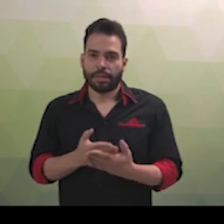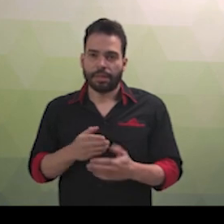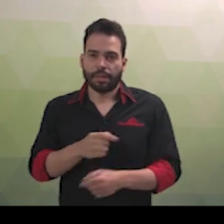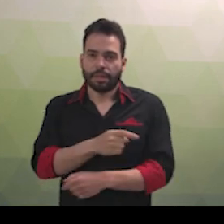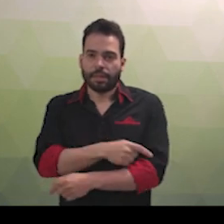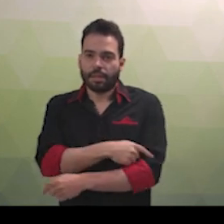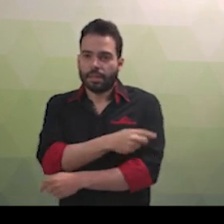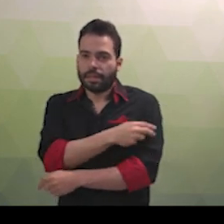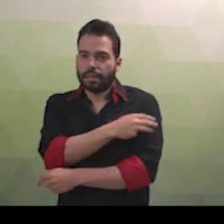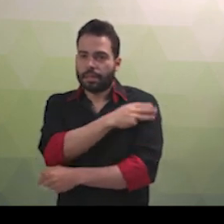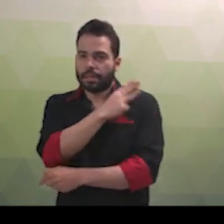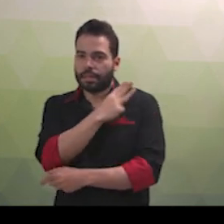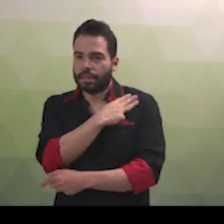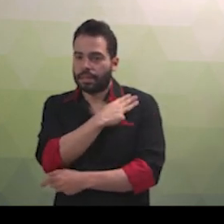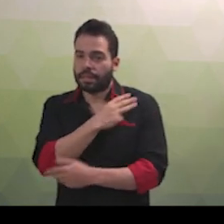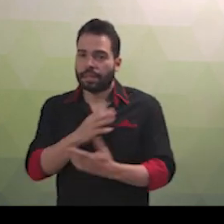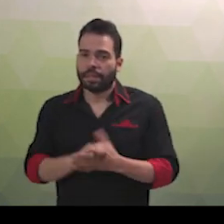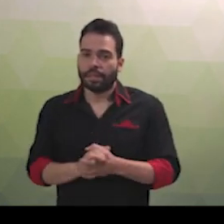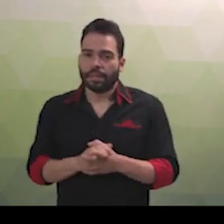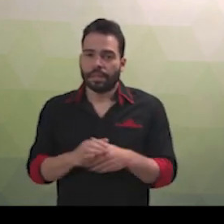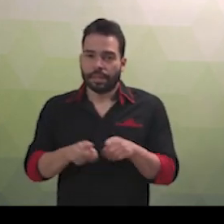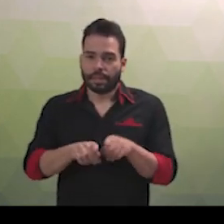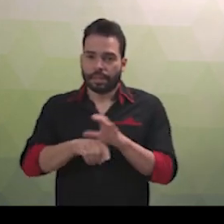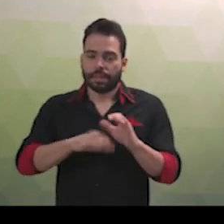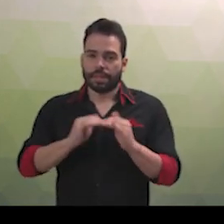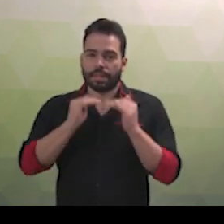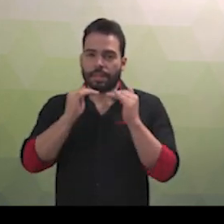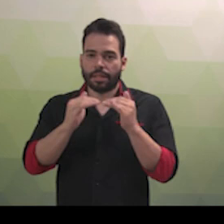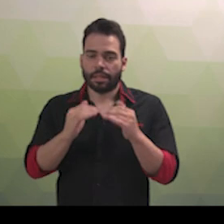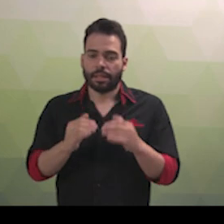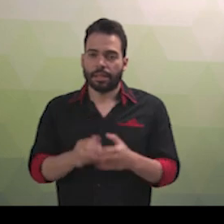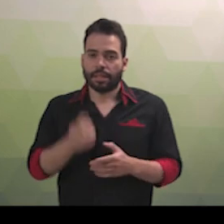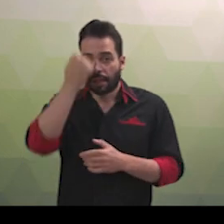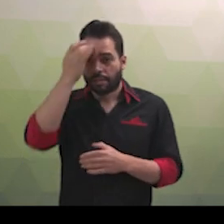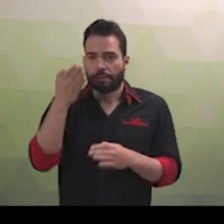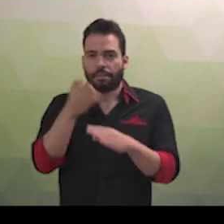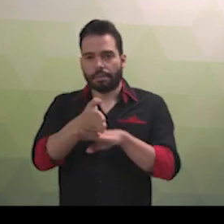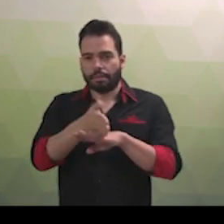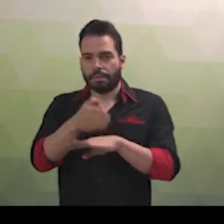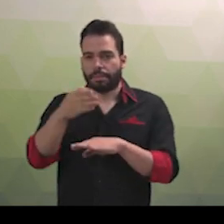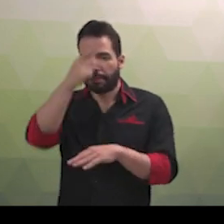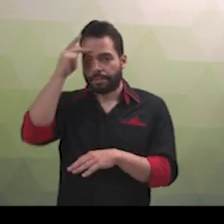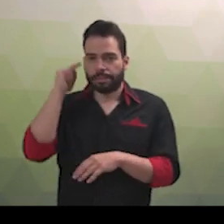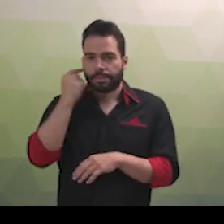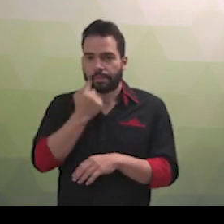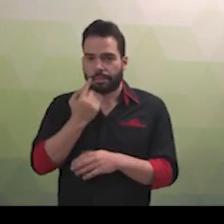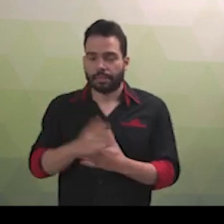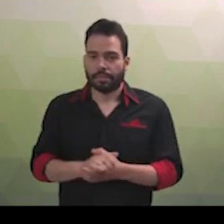Atuar nos processos seletivos para cursos na instituição de ensino e nos concursos públicos. Atuar no